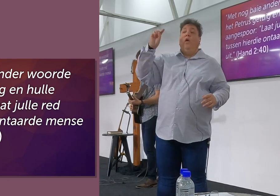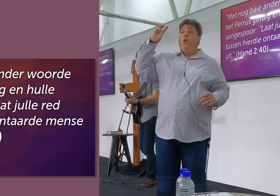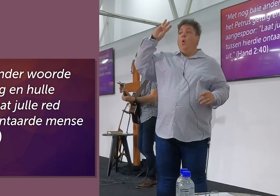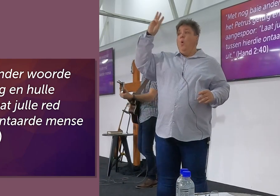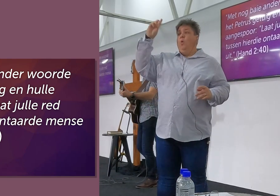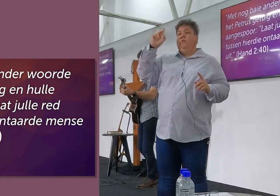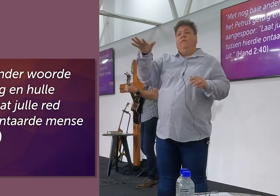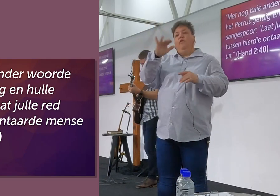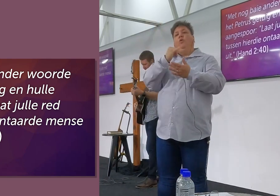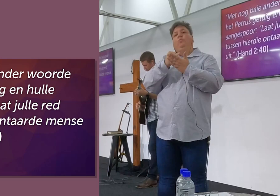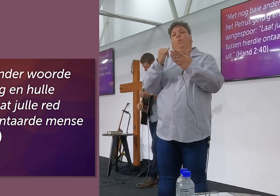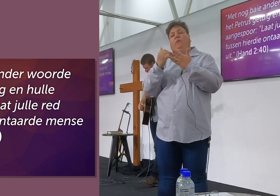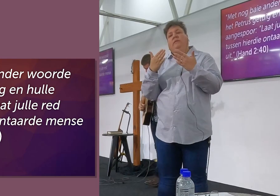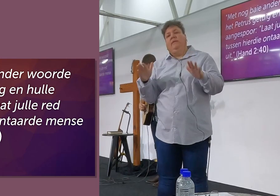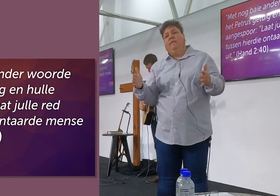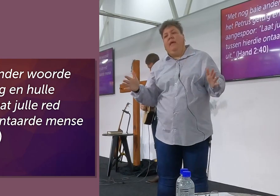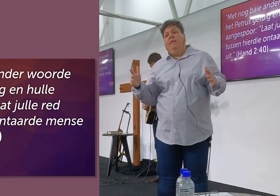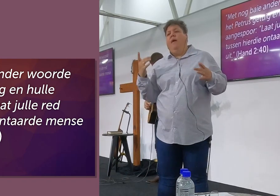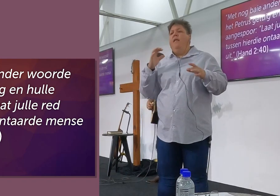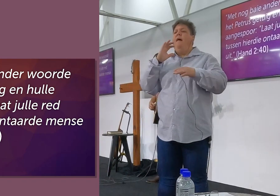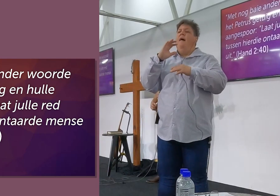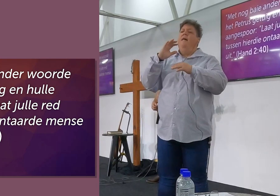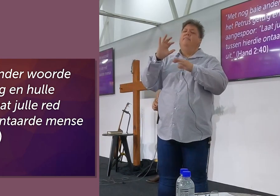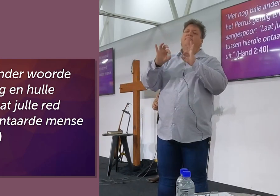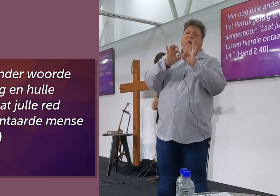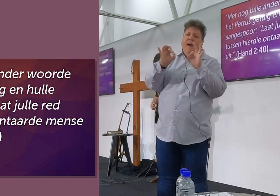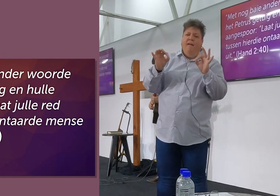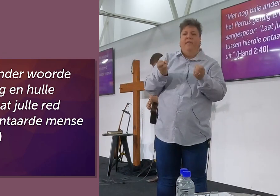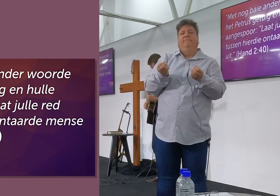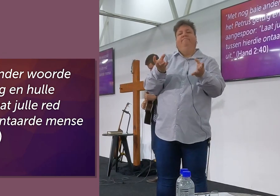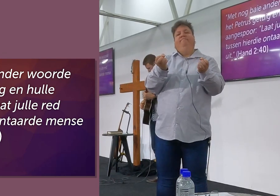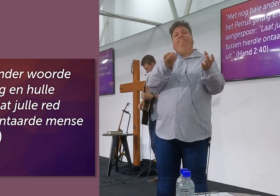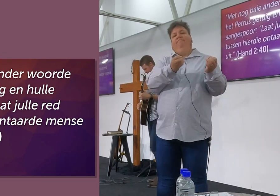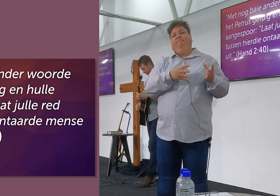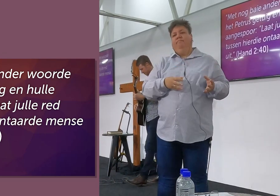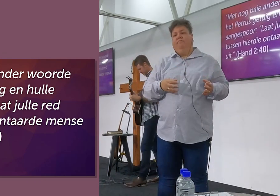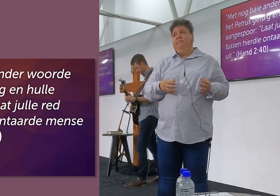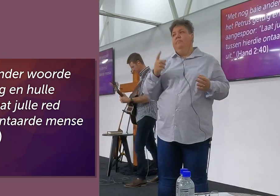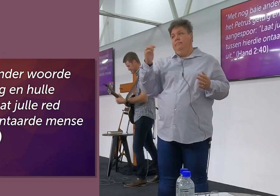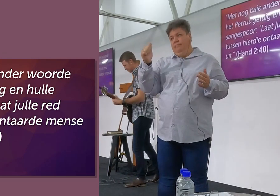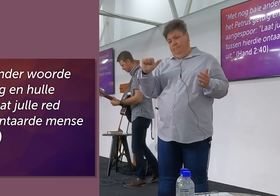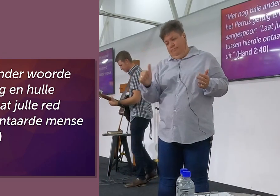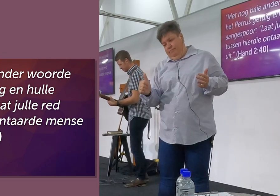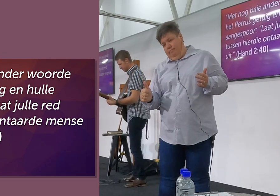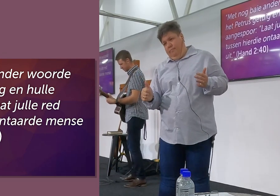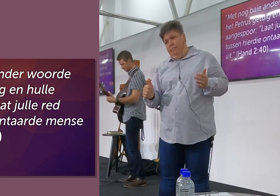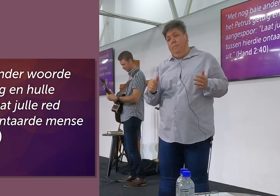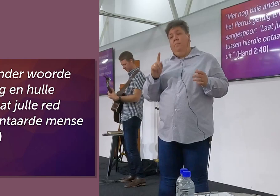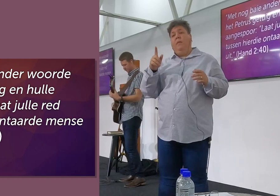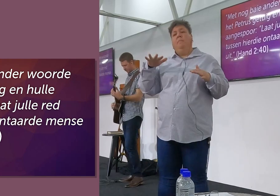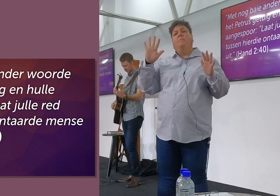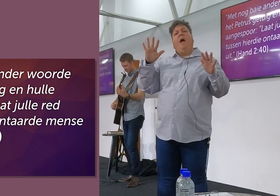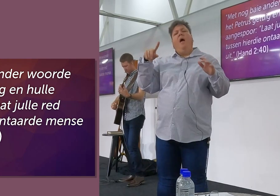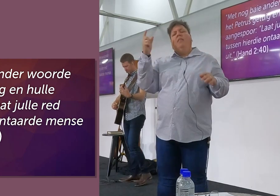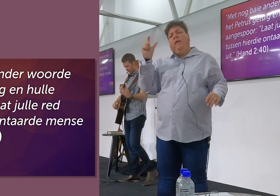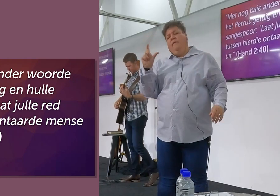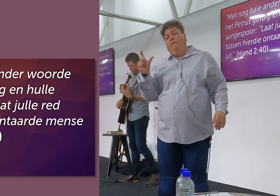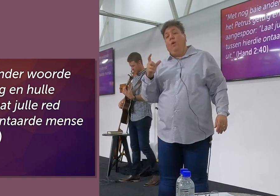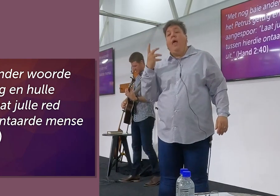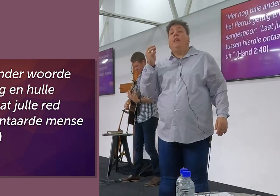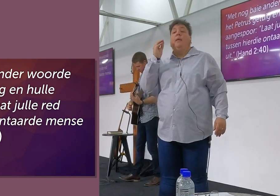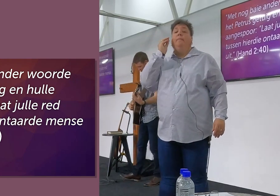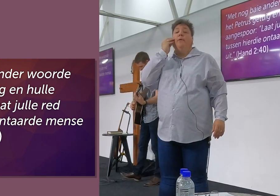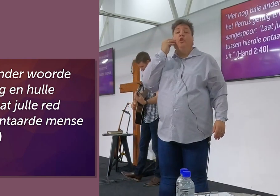die sondes vergewe en die heilige geestes schawe geef. En dan lees ons hierdie vers net 2 verse verder, hy sê, met nog baie ander woorde het